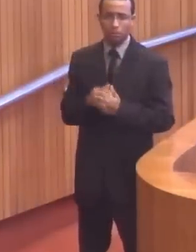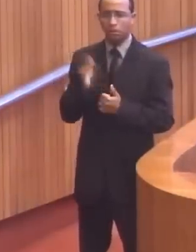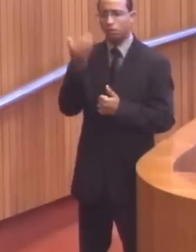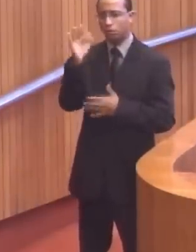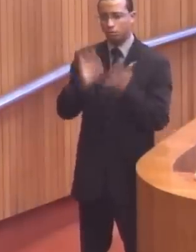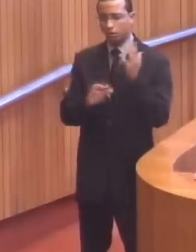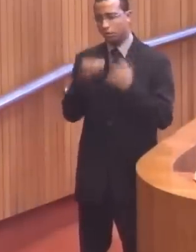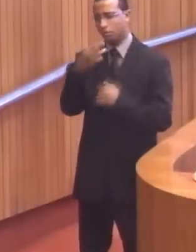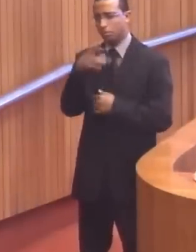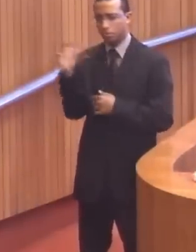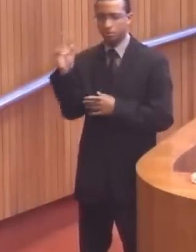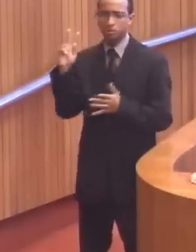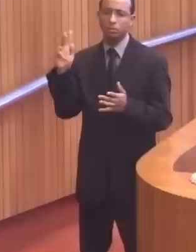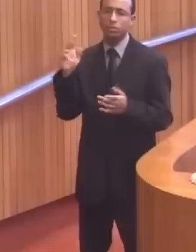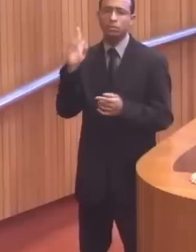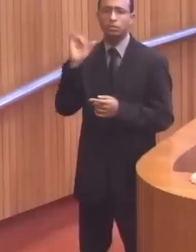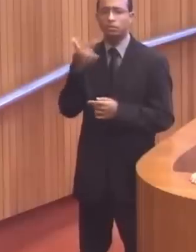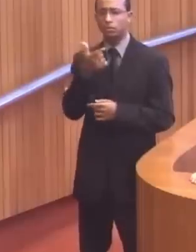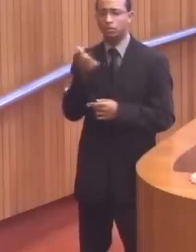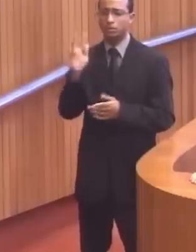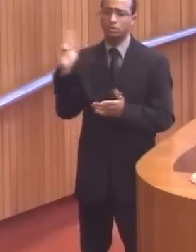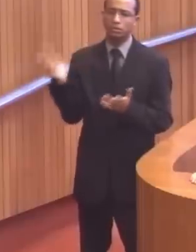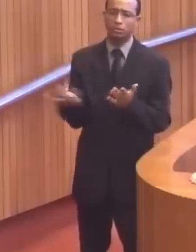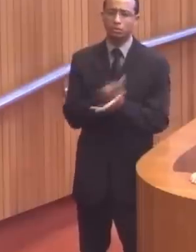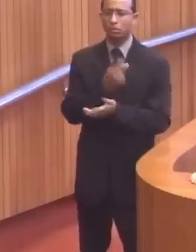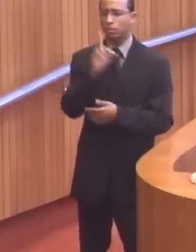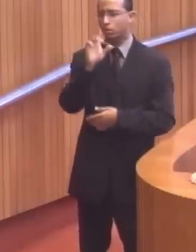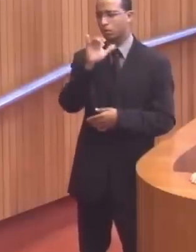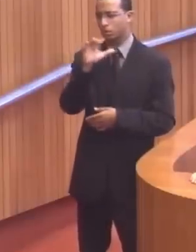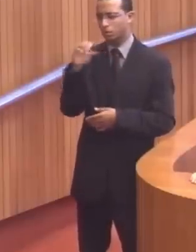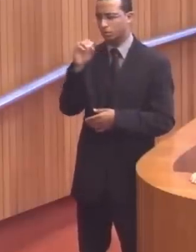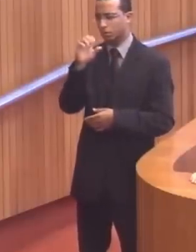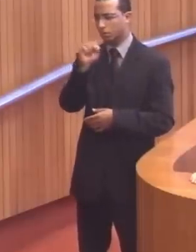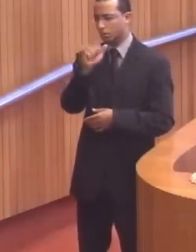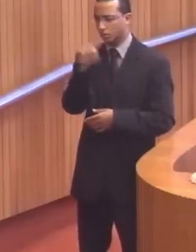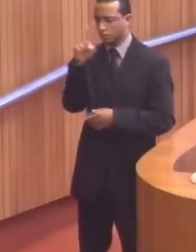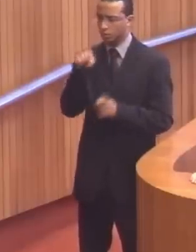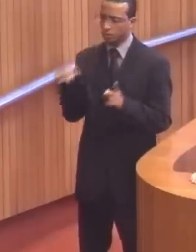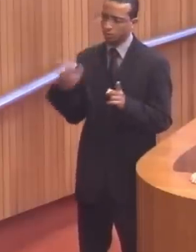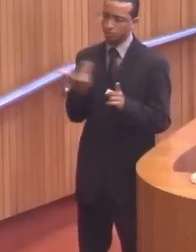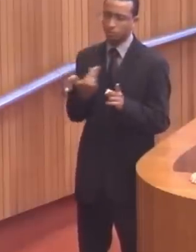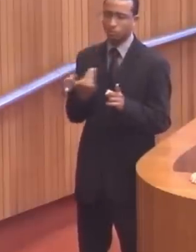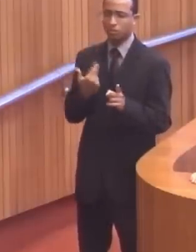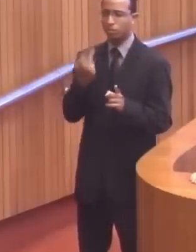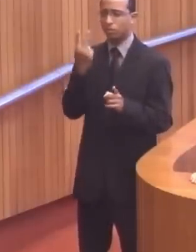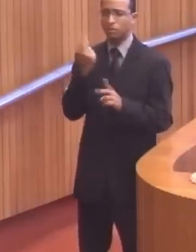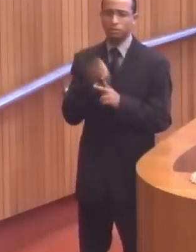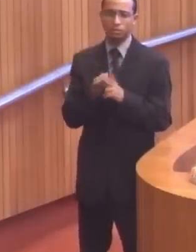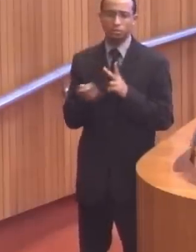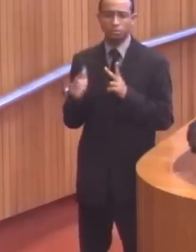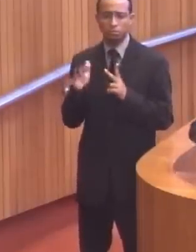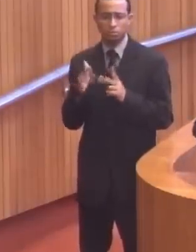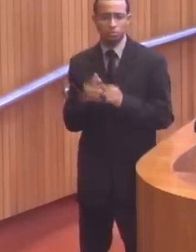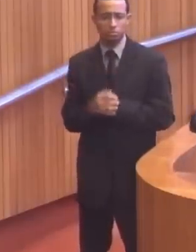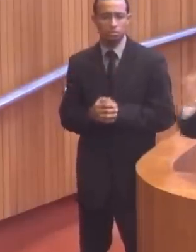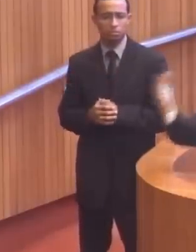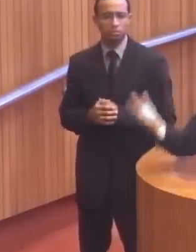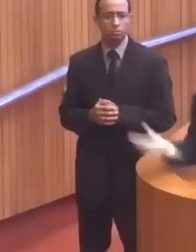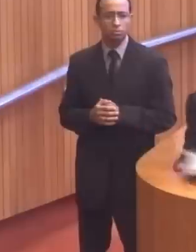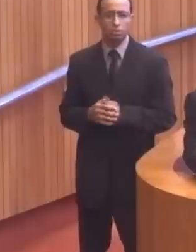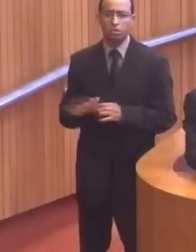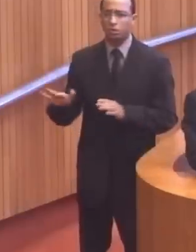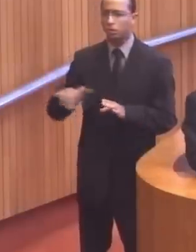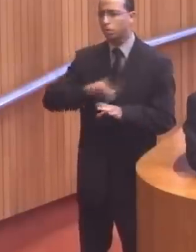fevereiro, março, no dia 23 de abril, foi que foi assassinado o Bécio Sá. A amizade que eu tinha com ele era de dois meses e meio. E